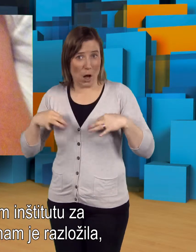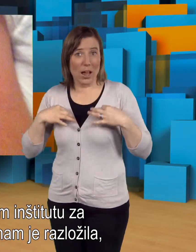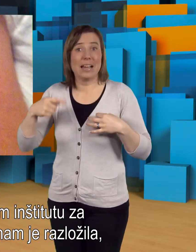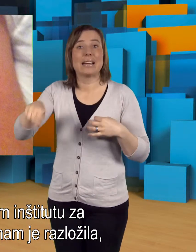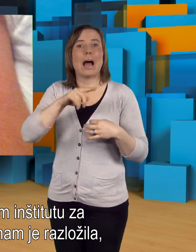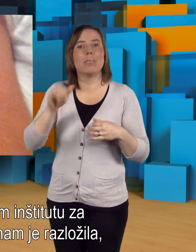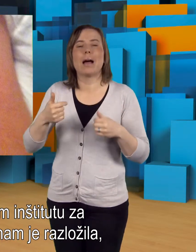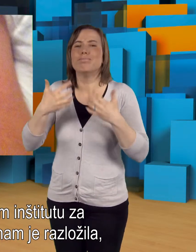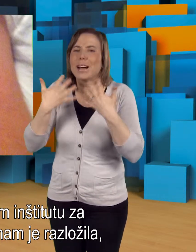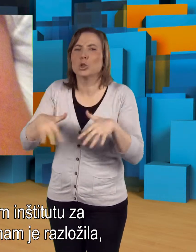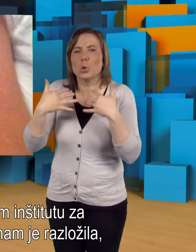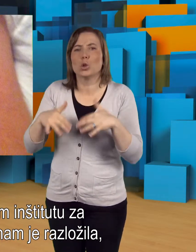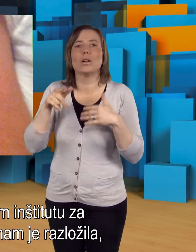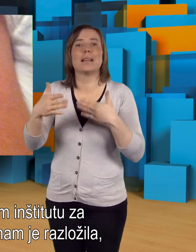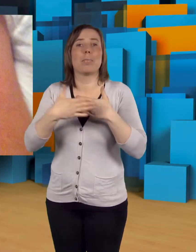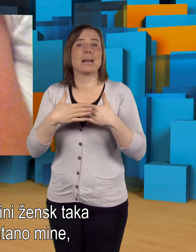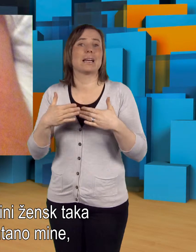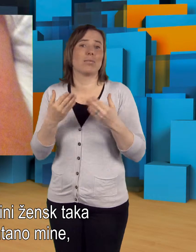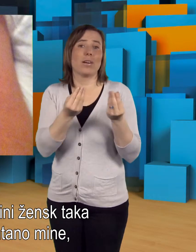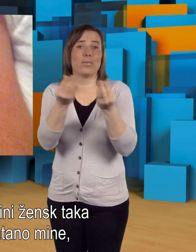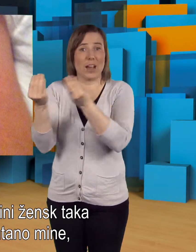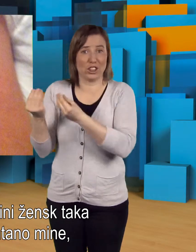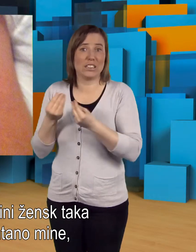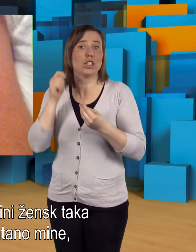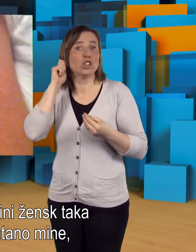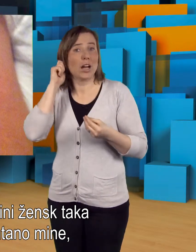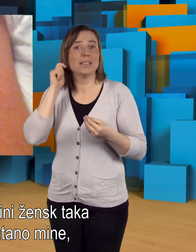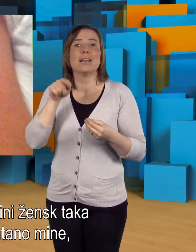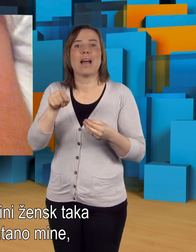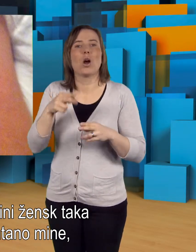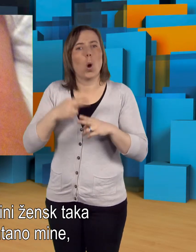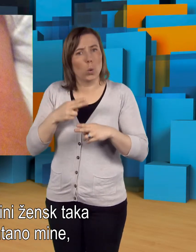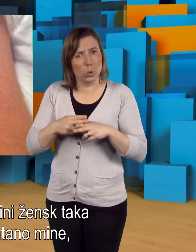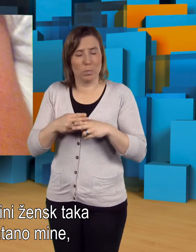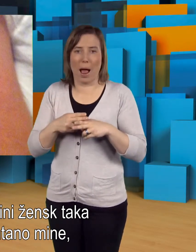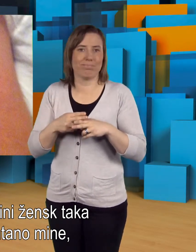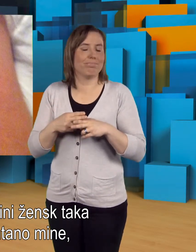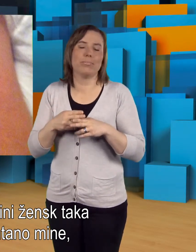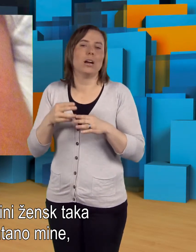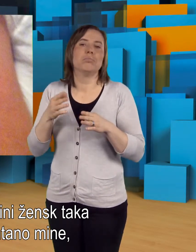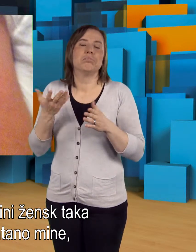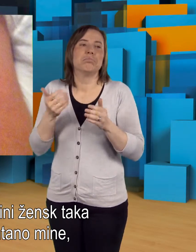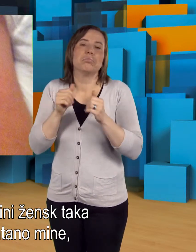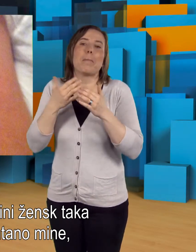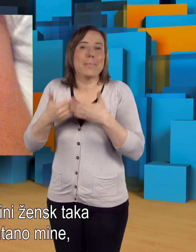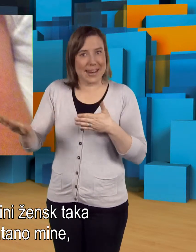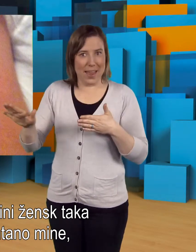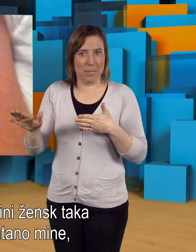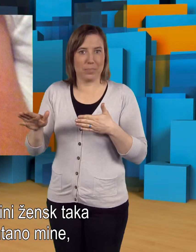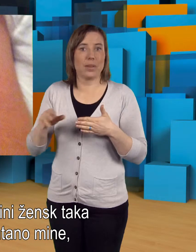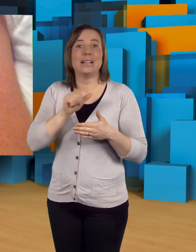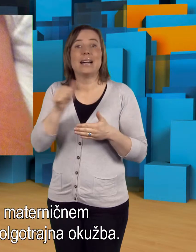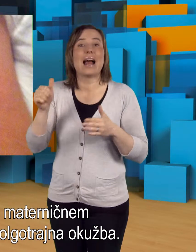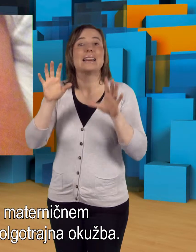žensk taka okužba spontano mine. Le v desetih odstotkih se na materničnem vratu lahko razvije dolgotrajna